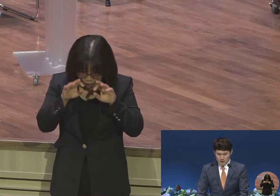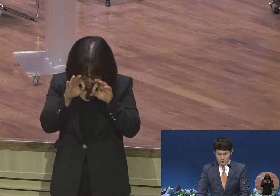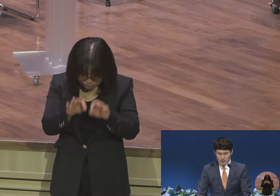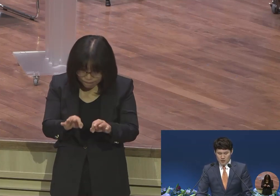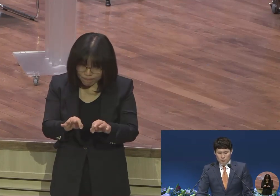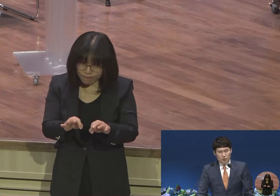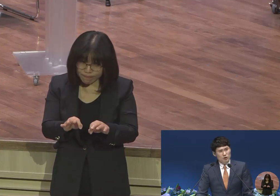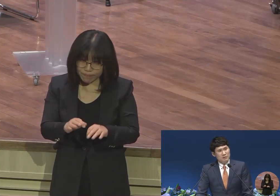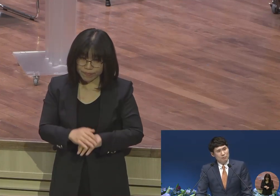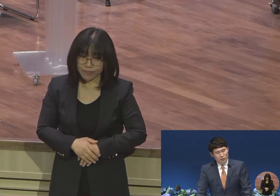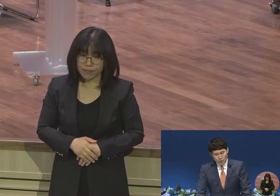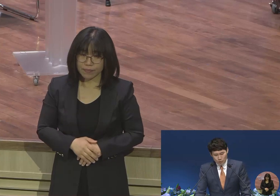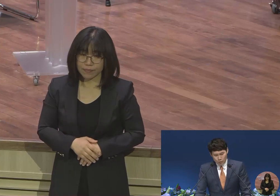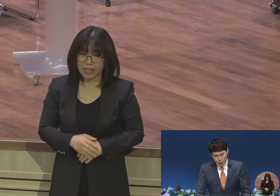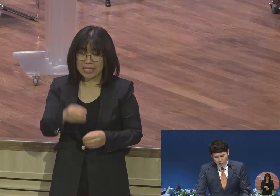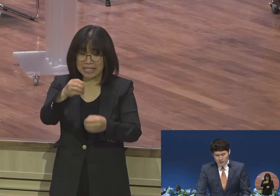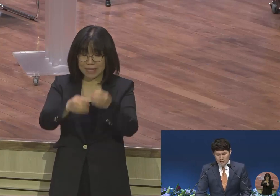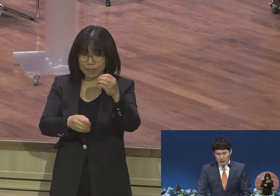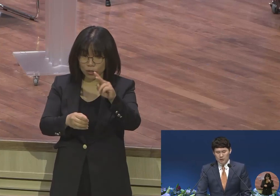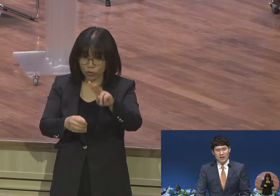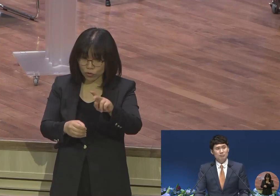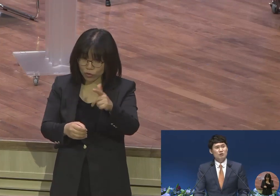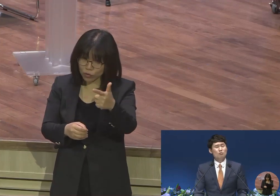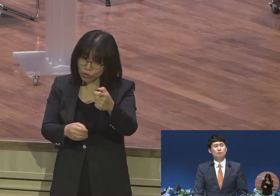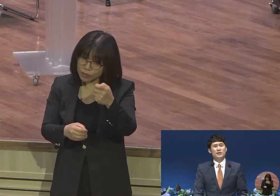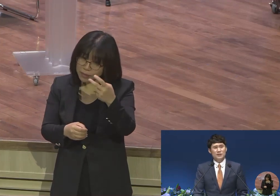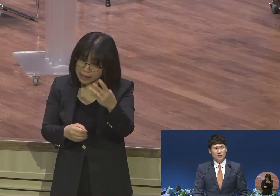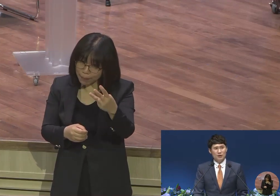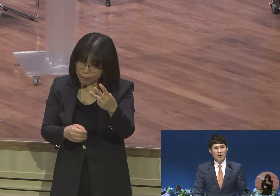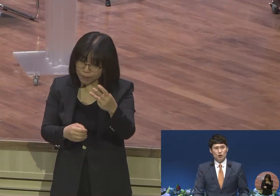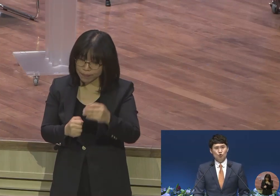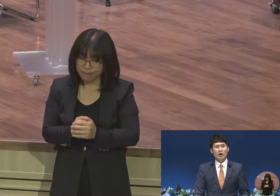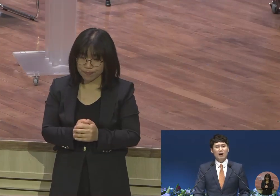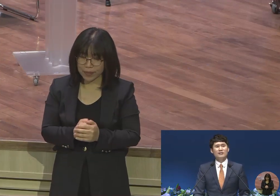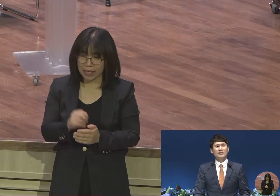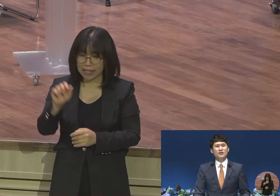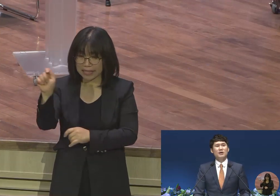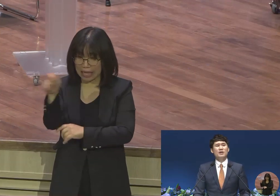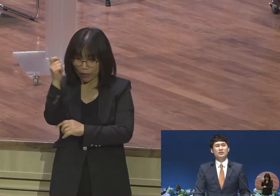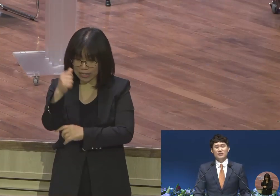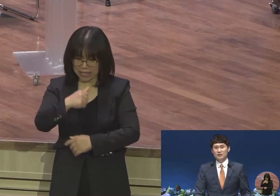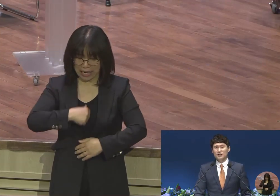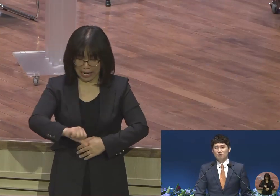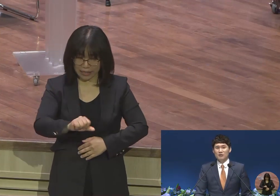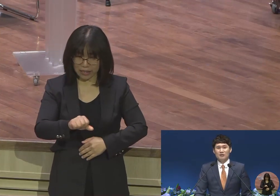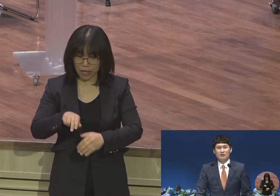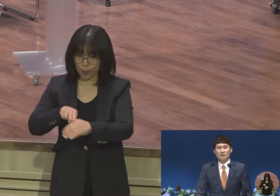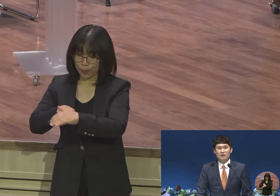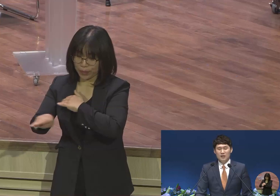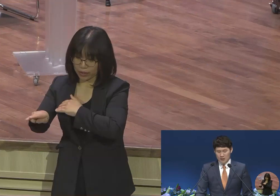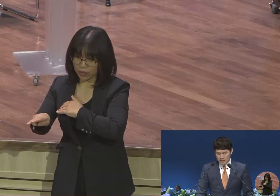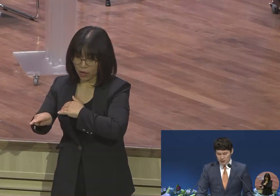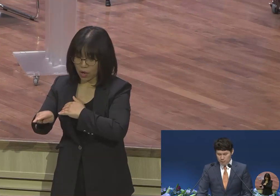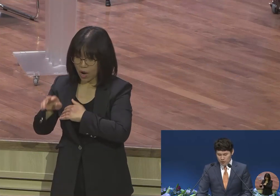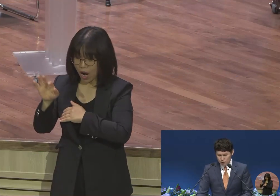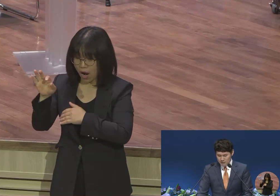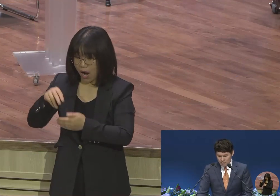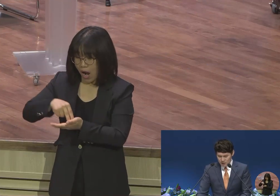10편 63편도 오늘 똑같이 다윗이 압살롬을 피해서 유다 광야를 헤매일 때 지은 시입니다 그 10편 63편